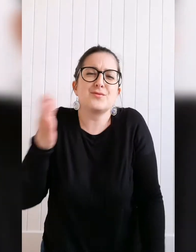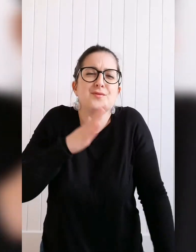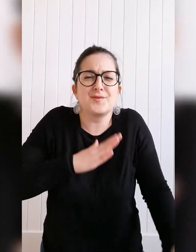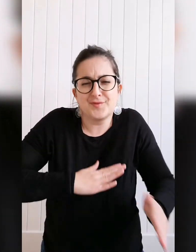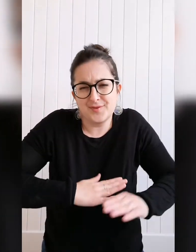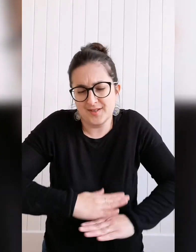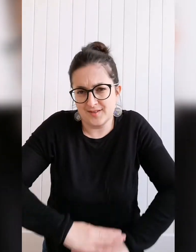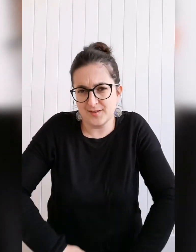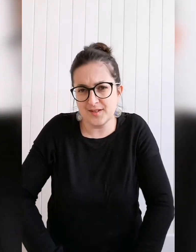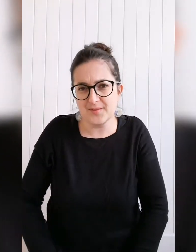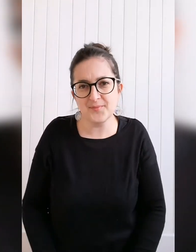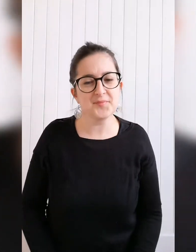suis fatigué.